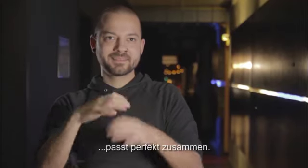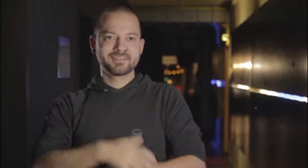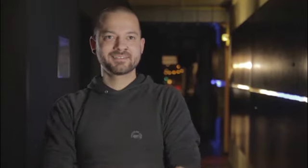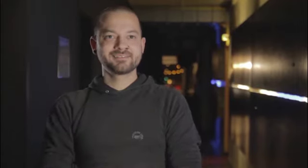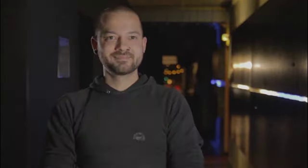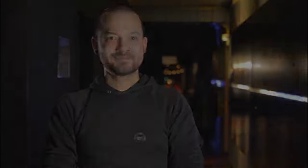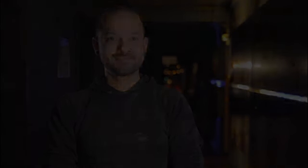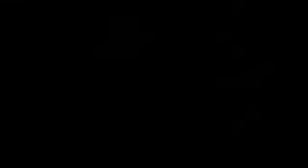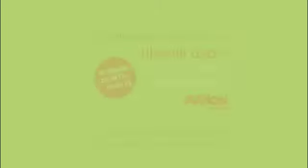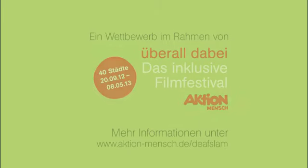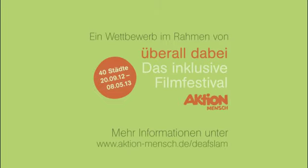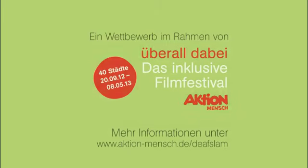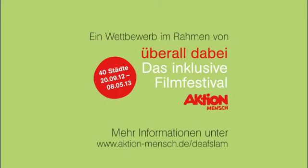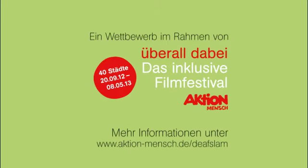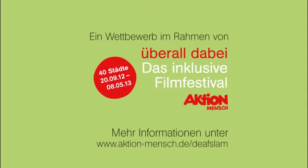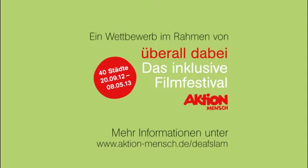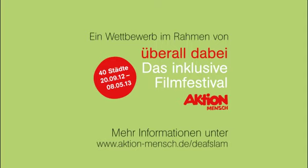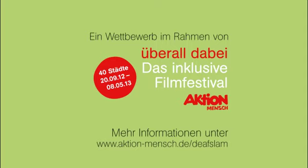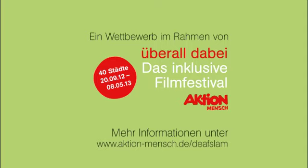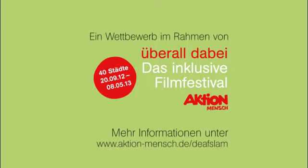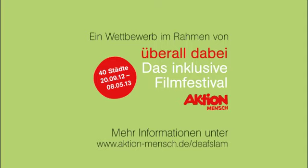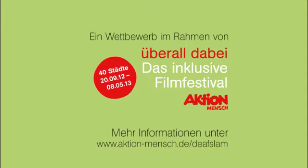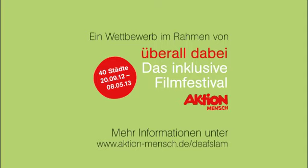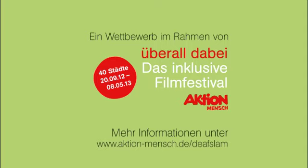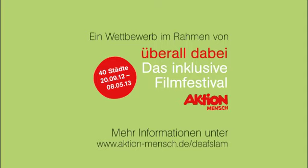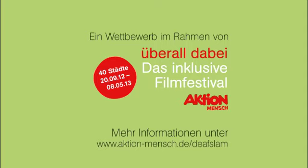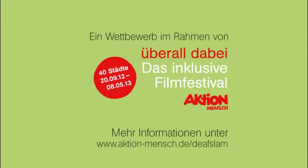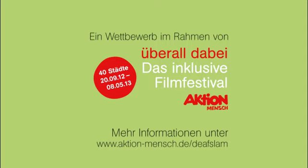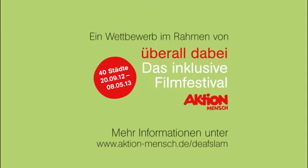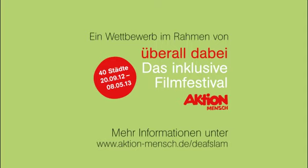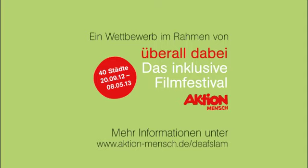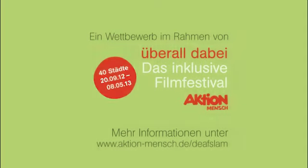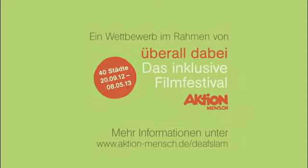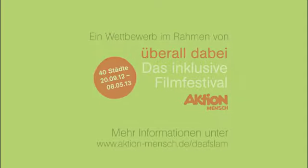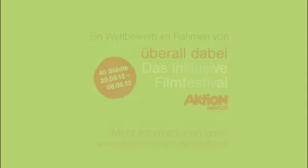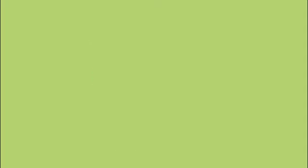Ein Wettbewerb im Rahmen von überall dabei. Das inklusive Filmfestival Aktion Mensch. gehen. Bühne würde Untertitelung